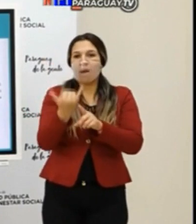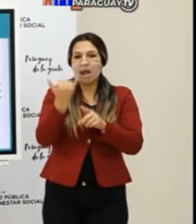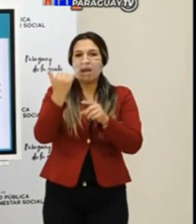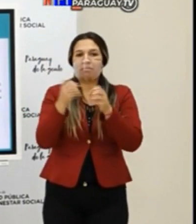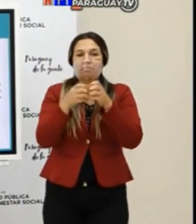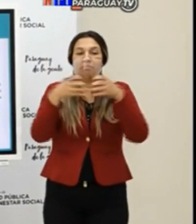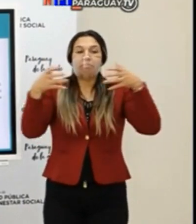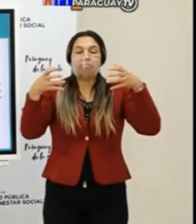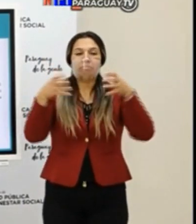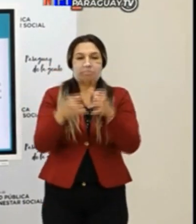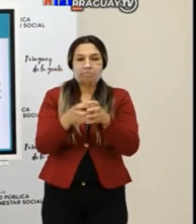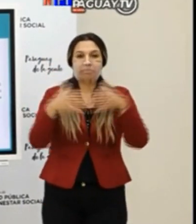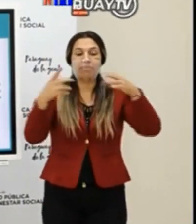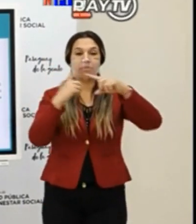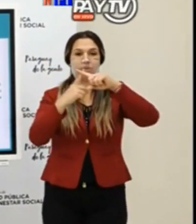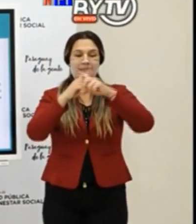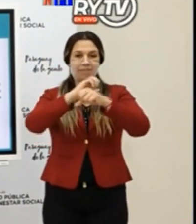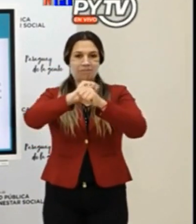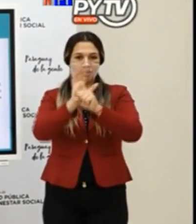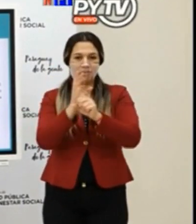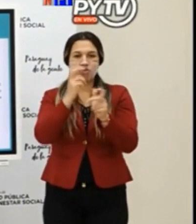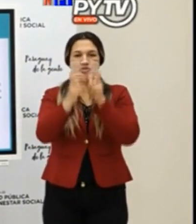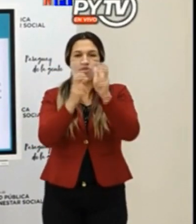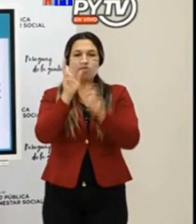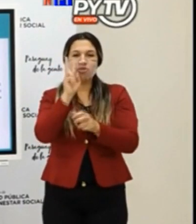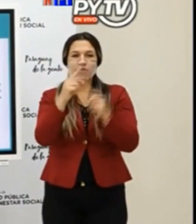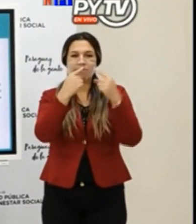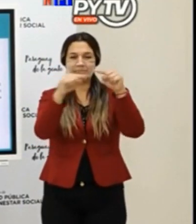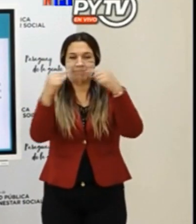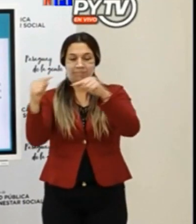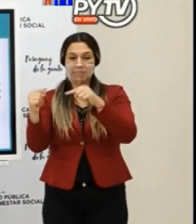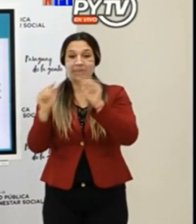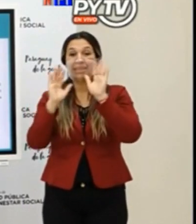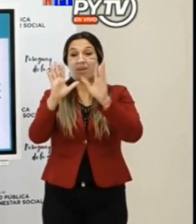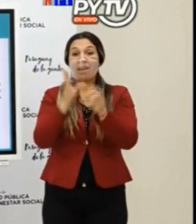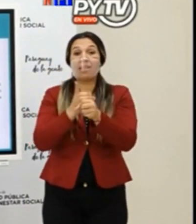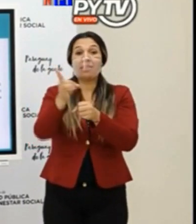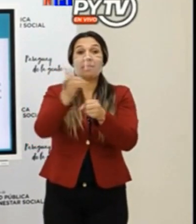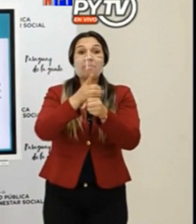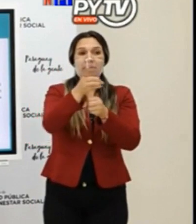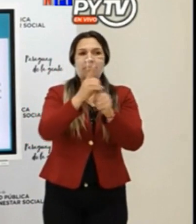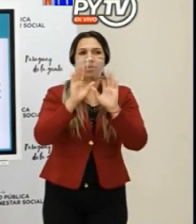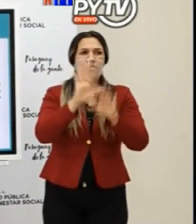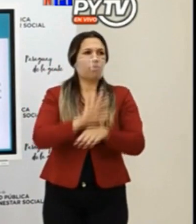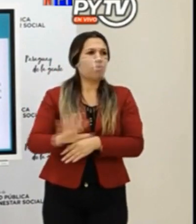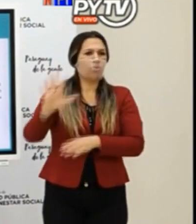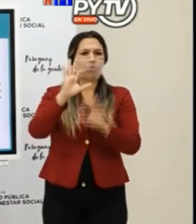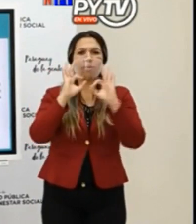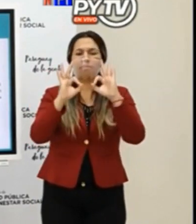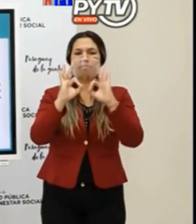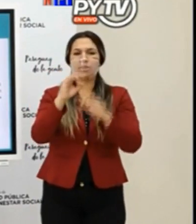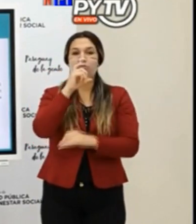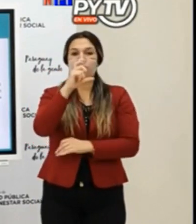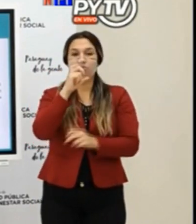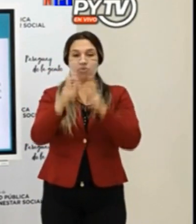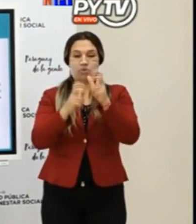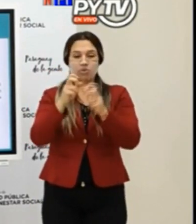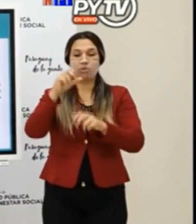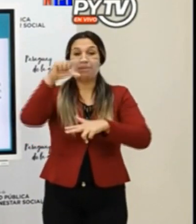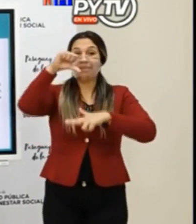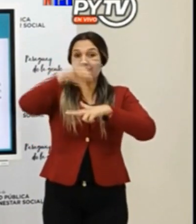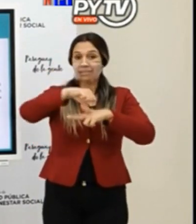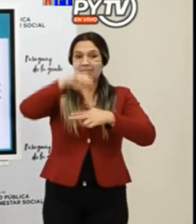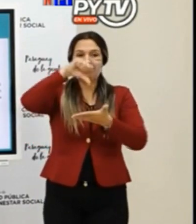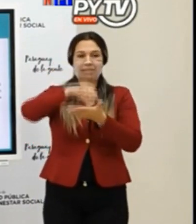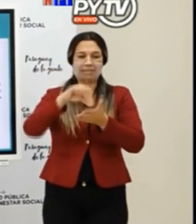entrando. Pero a nivel de resumen, en nuestro país vemos departamentos enteros que están en rojo. Central, Capital, como dije, el